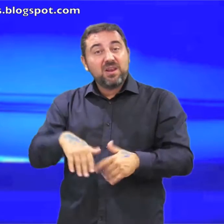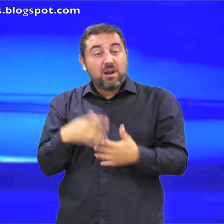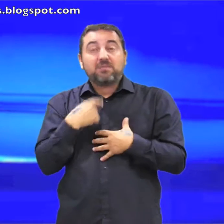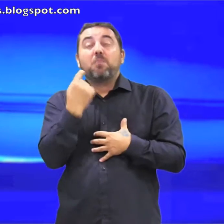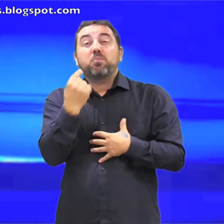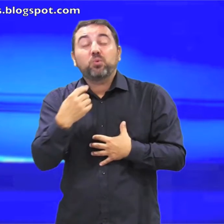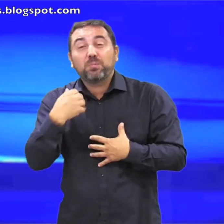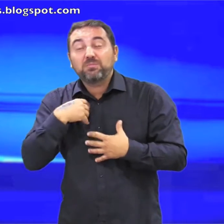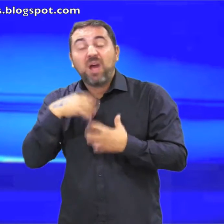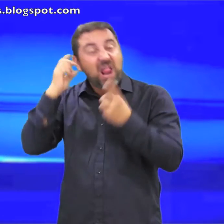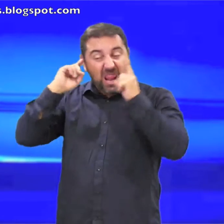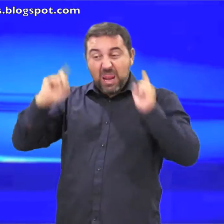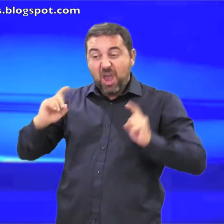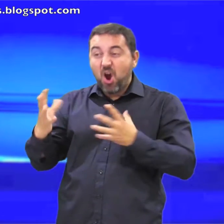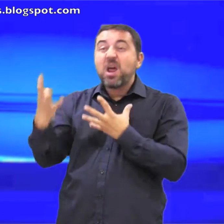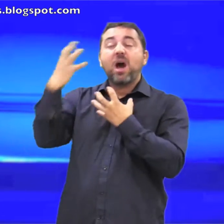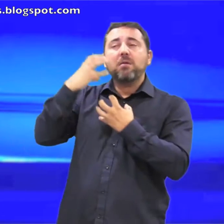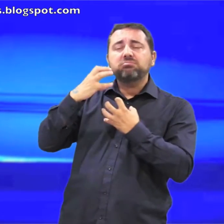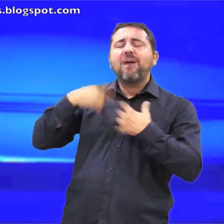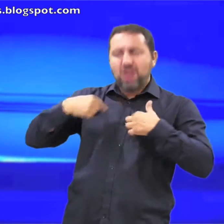y fui librado de la boca del león